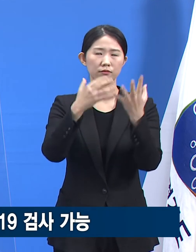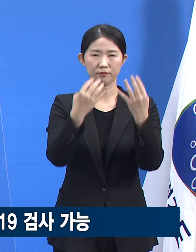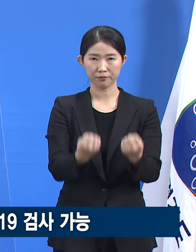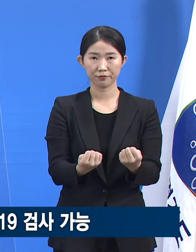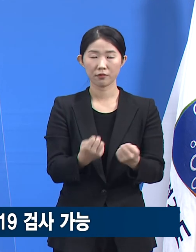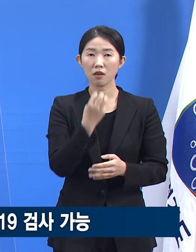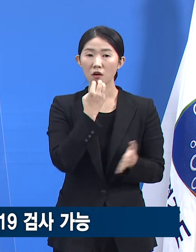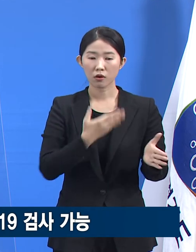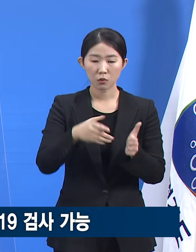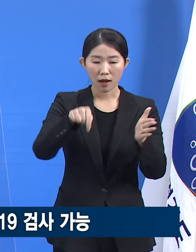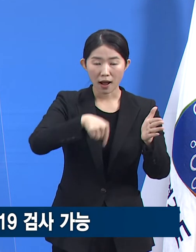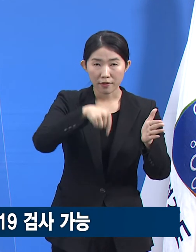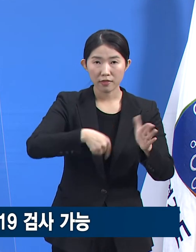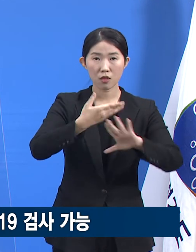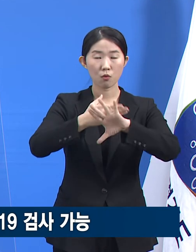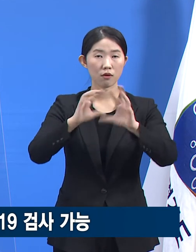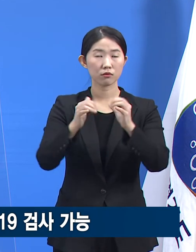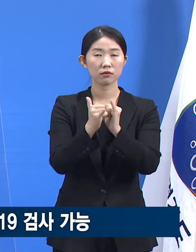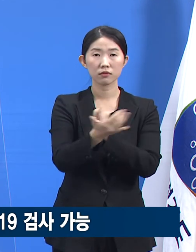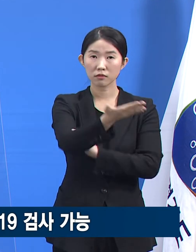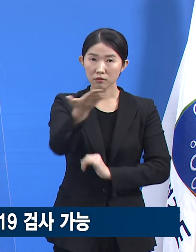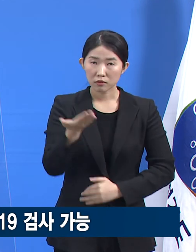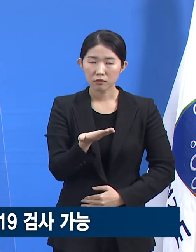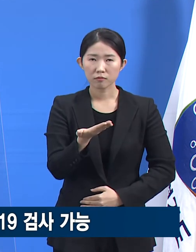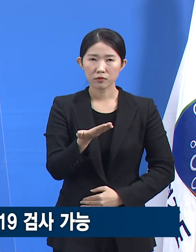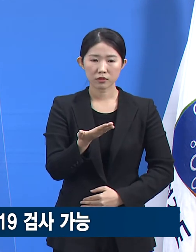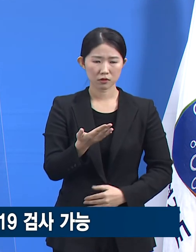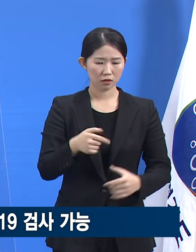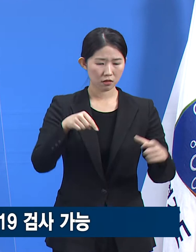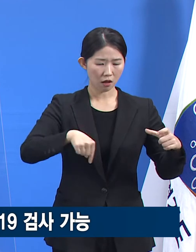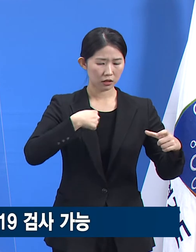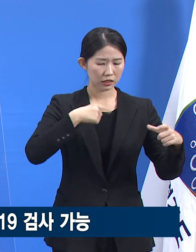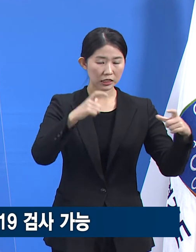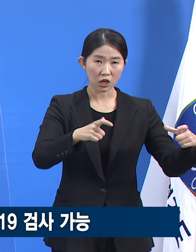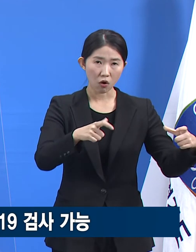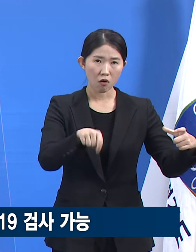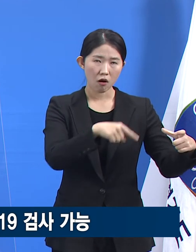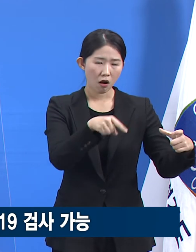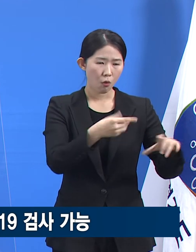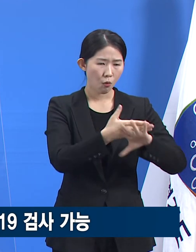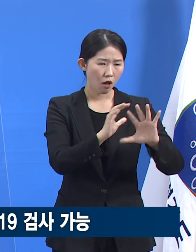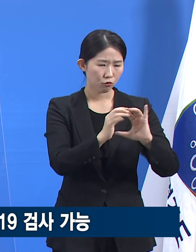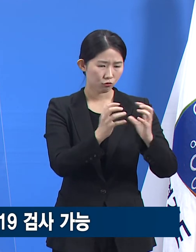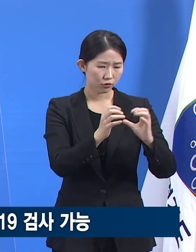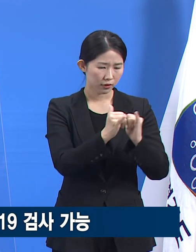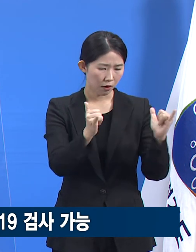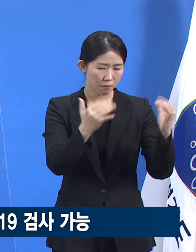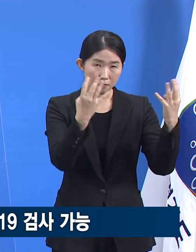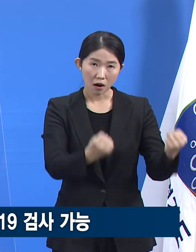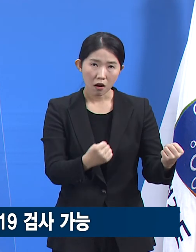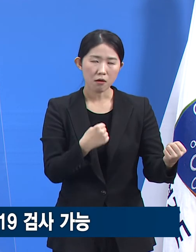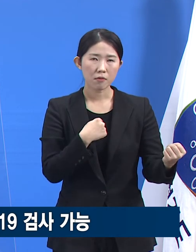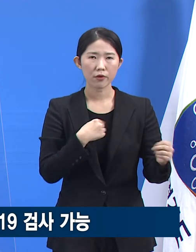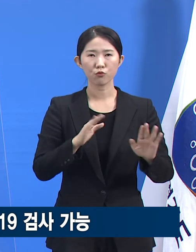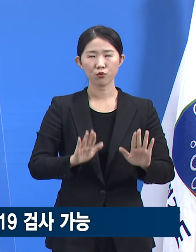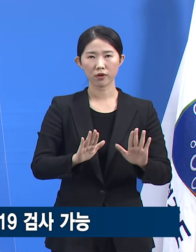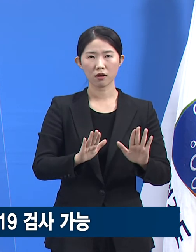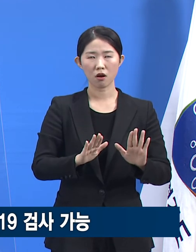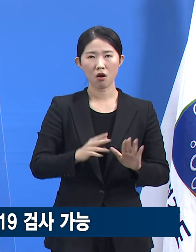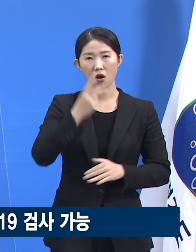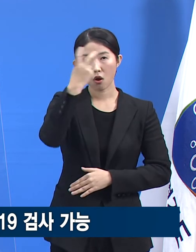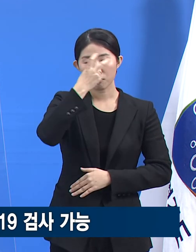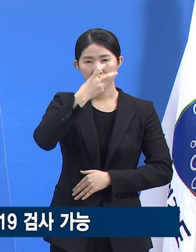지역감염 확산과 연관성 있는 생활권에 계시다면 방역당국의 검사 권고에 성실히 따라주십시오.